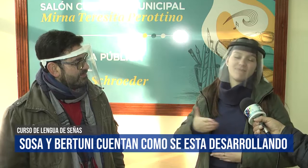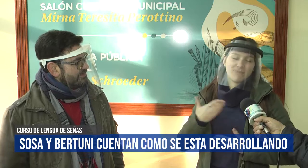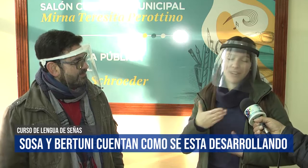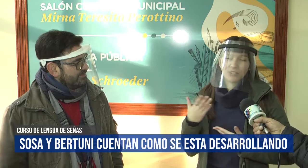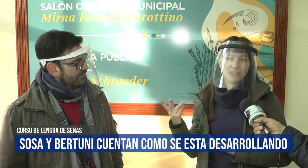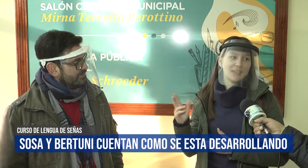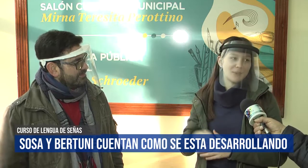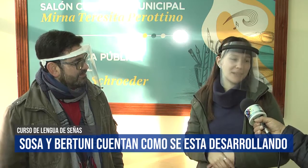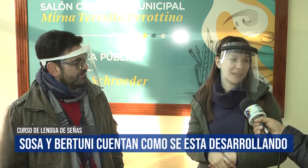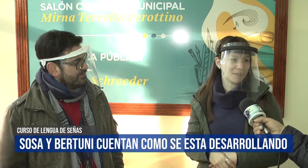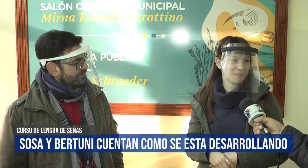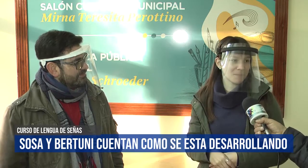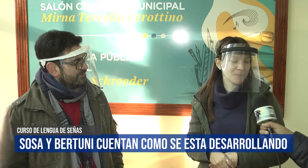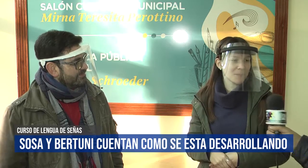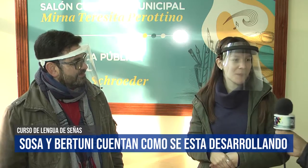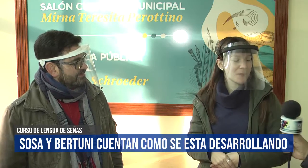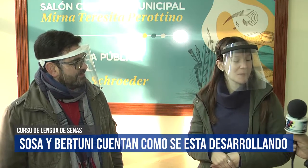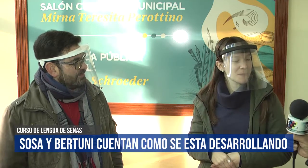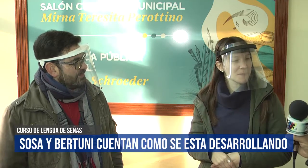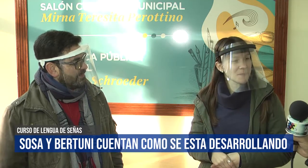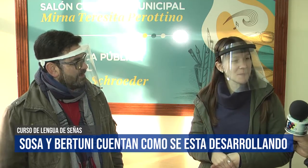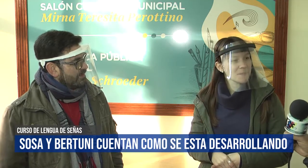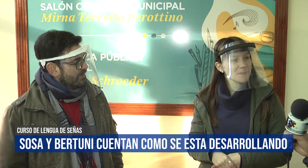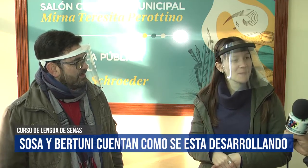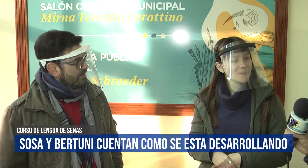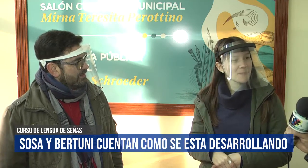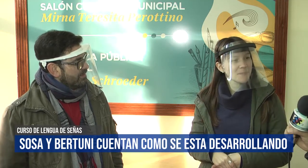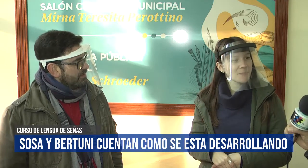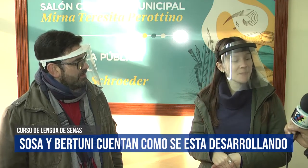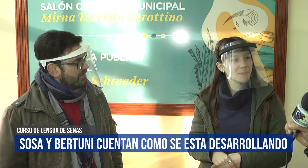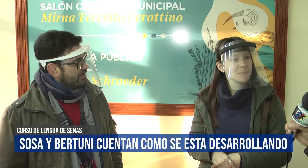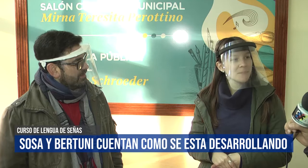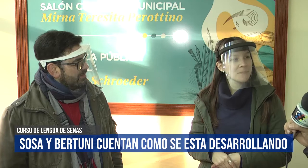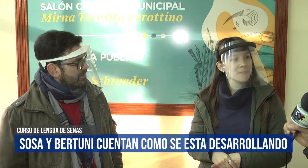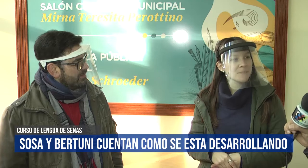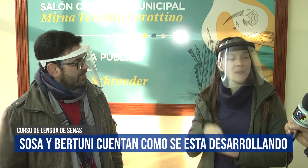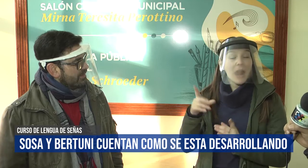recontenta al igual que él. Seguramente o quizás están pensando algunos otros proyectos ya para el futuro.